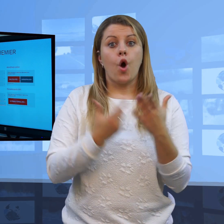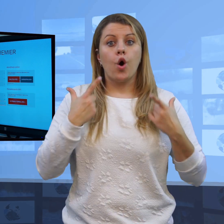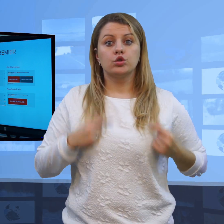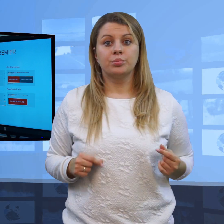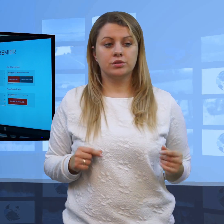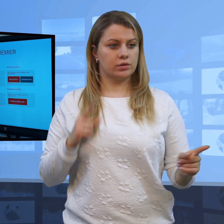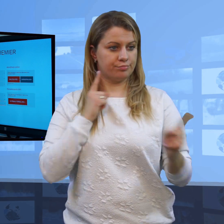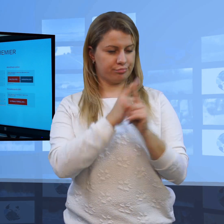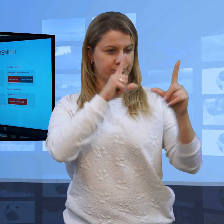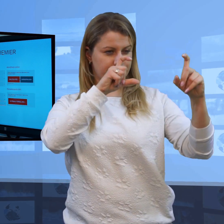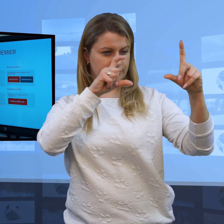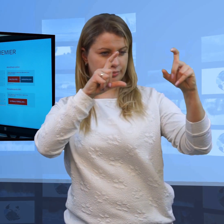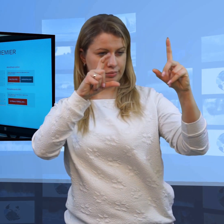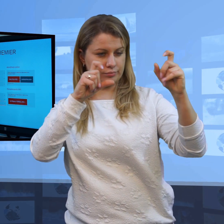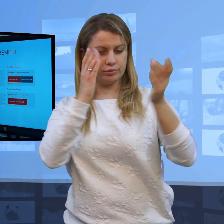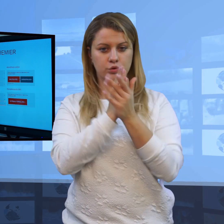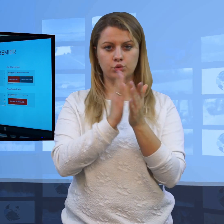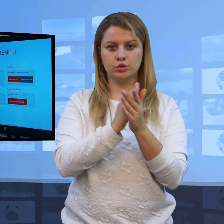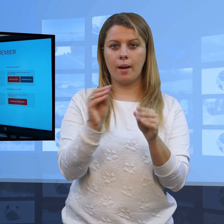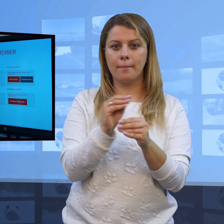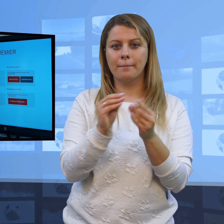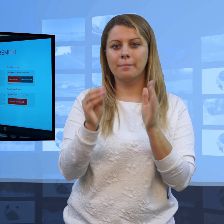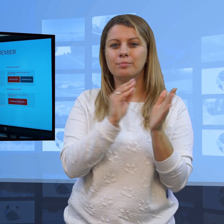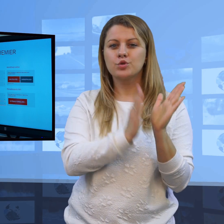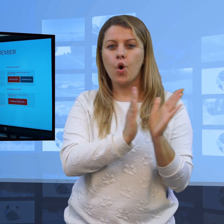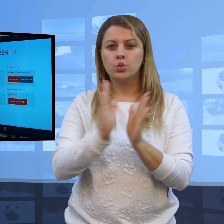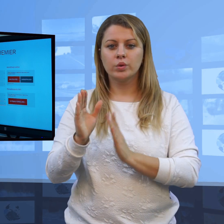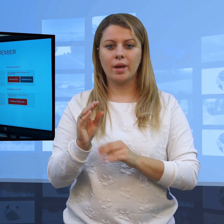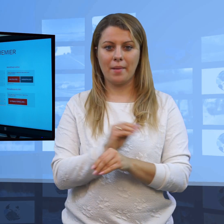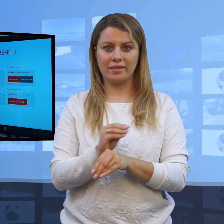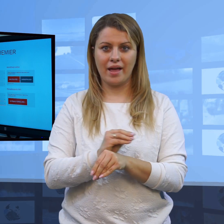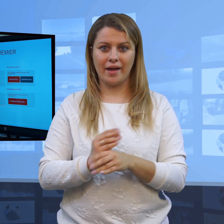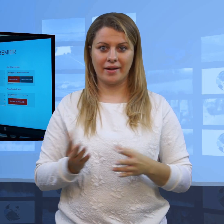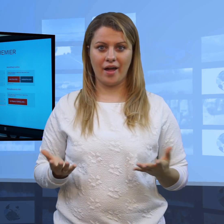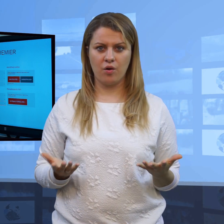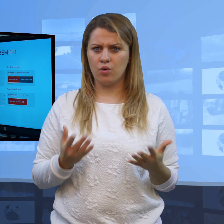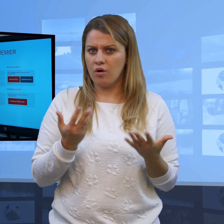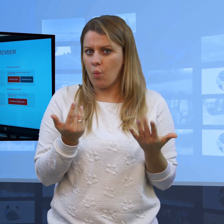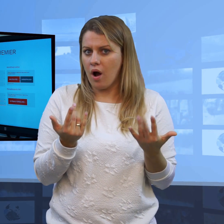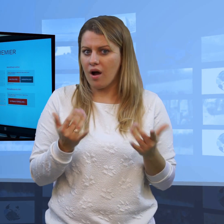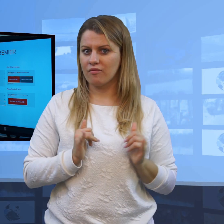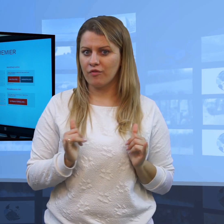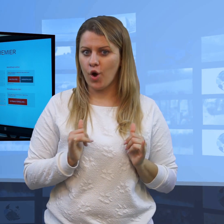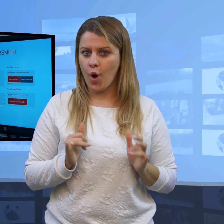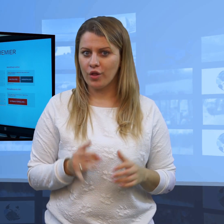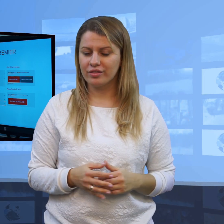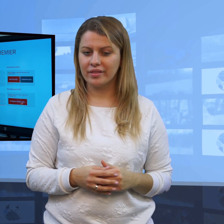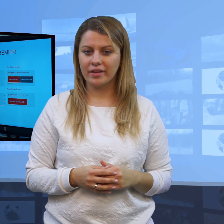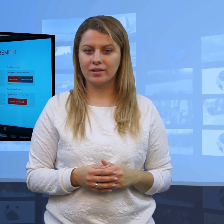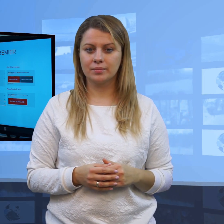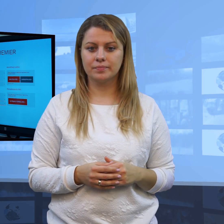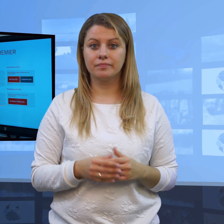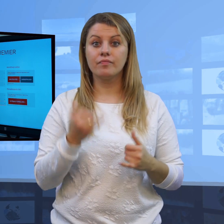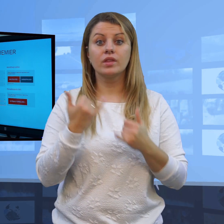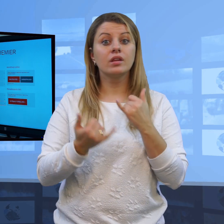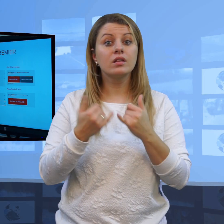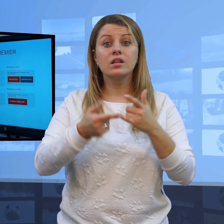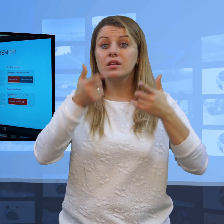możecie wybrać się w miejsca, do których wybiera się pani premier. A jeżeli chcecie po